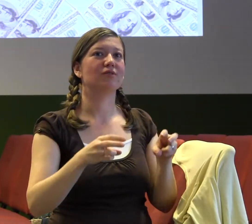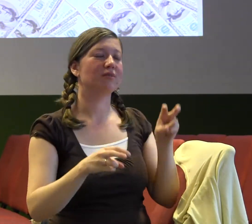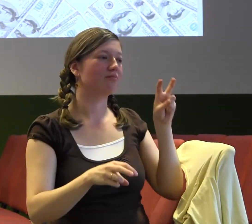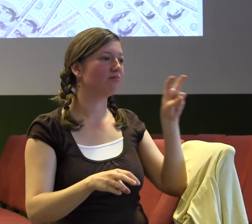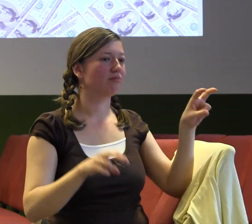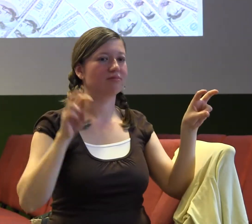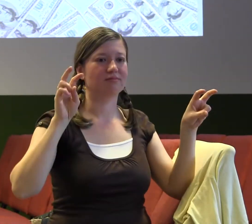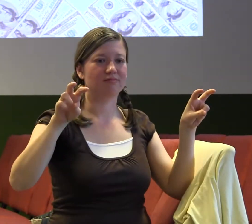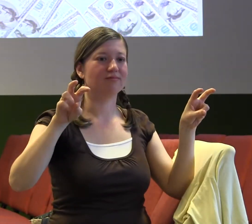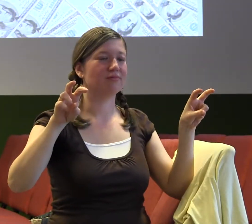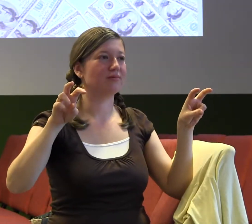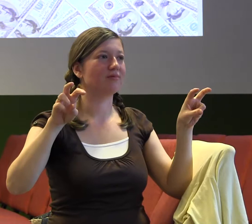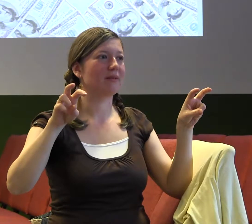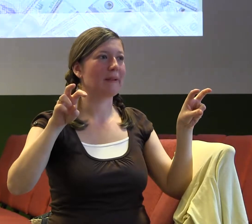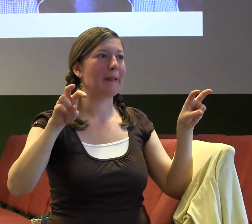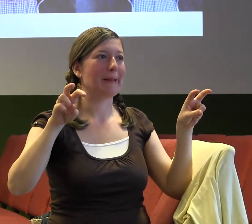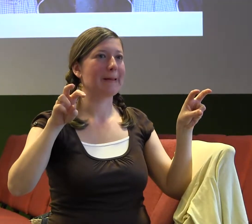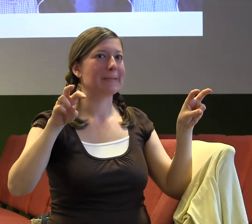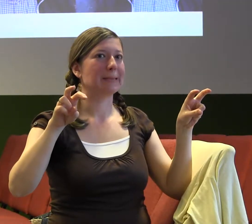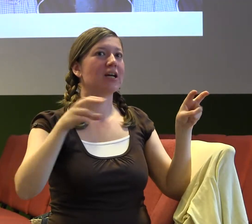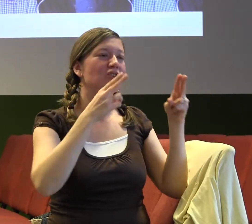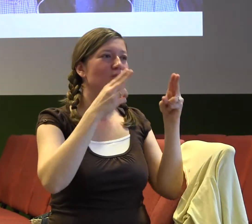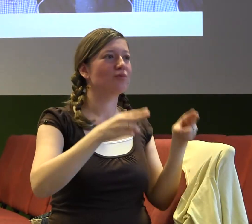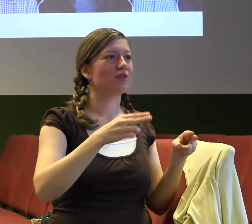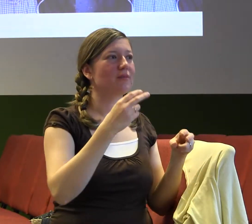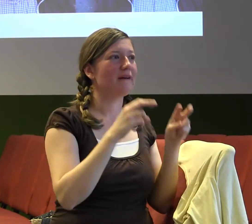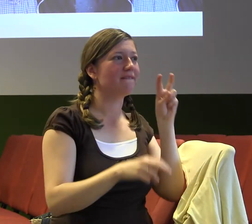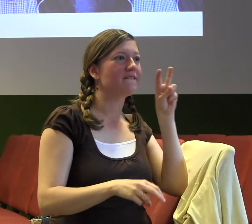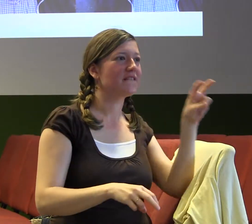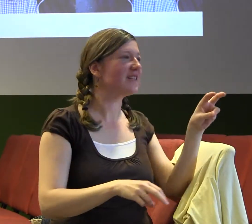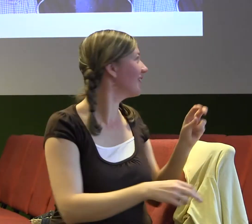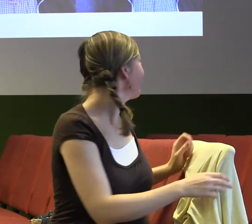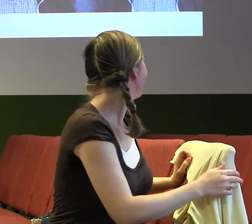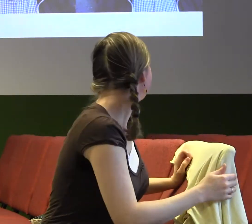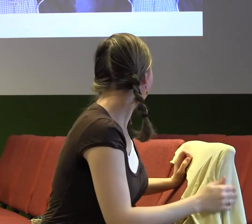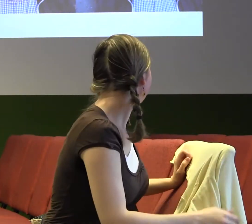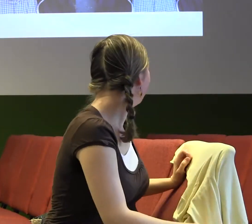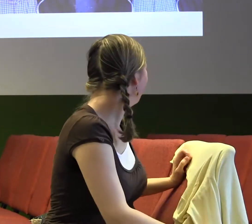abych to tak ilustrovala a zhrnula, tak které mám náhodného